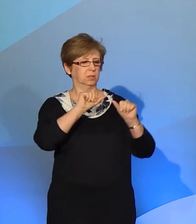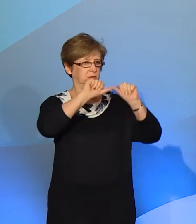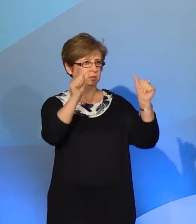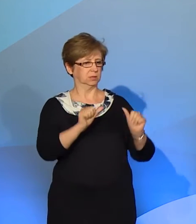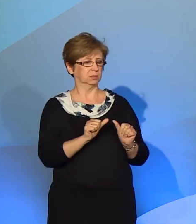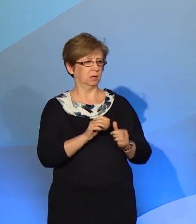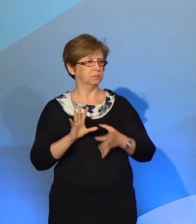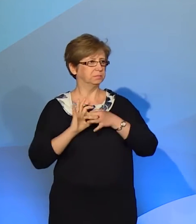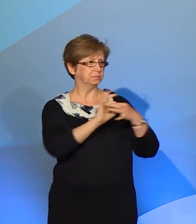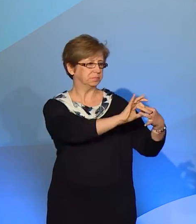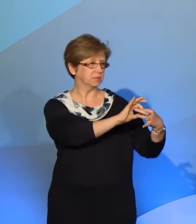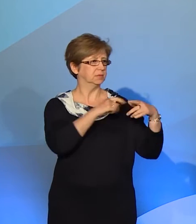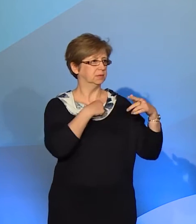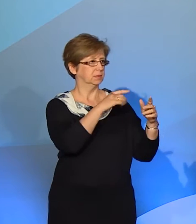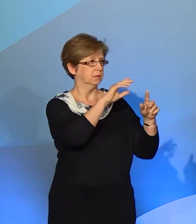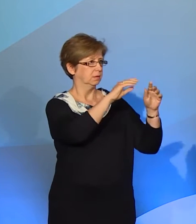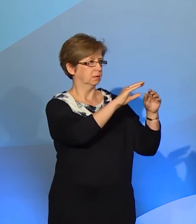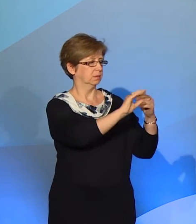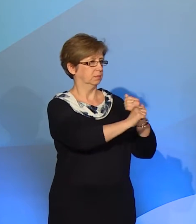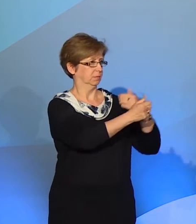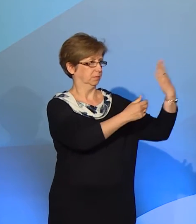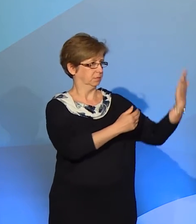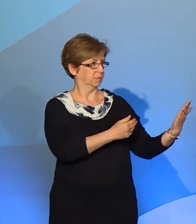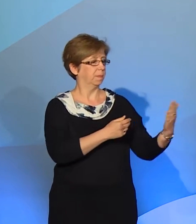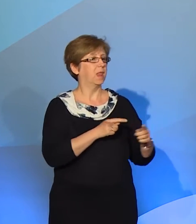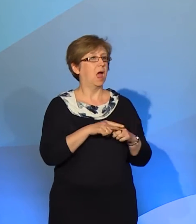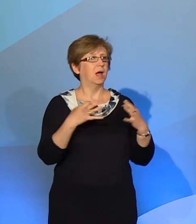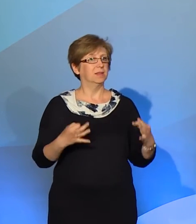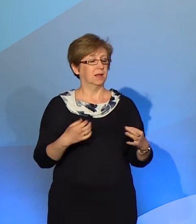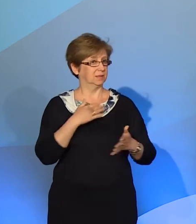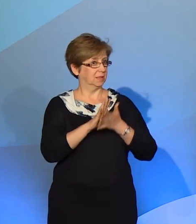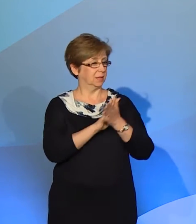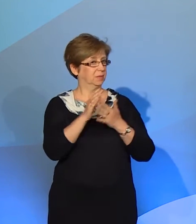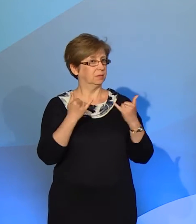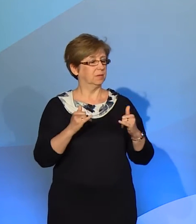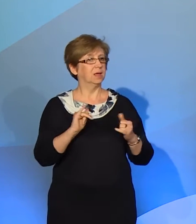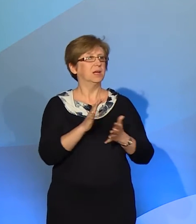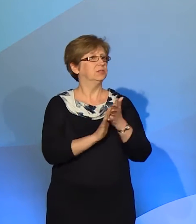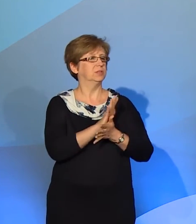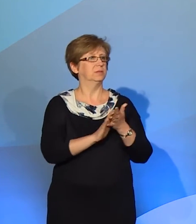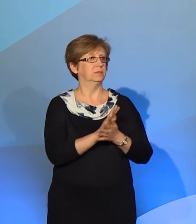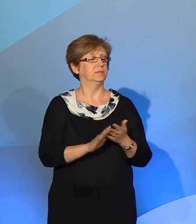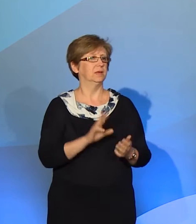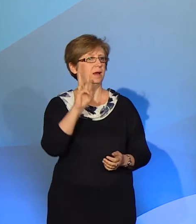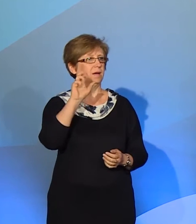do czego się odnoszą. A teraz spróbujmy czegoś trudniejszego. Niech Państwo mi powiedzą, jak się miga Warszawa w polskim języku migowym.